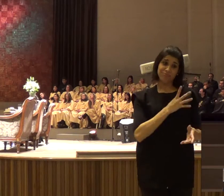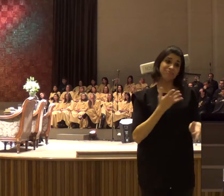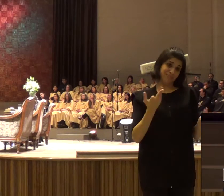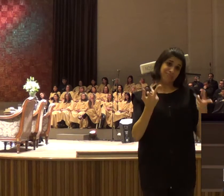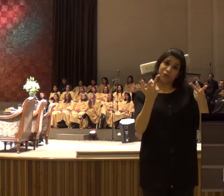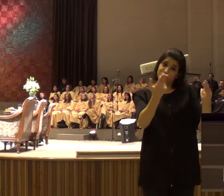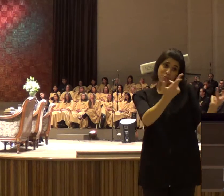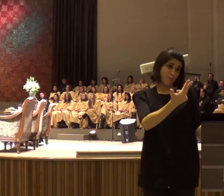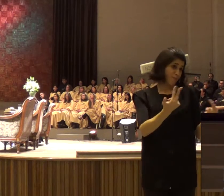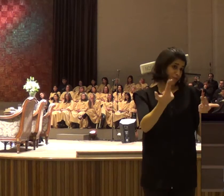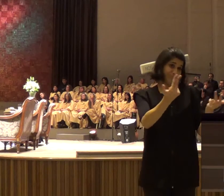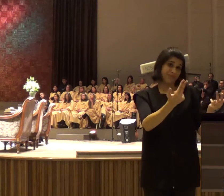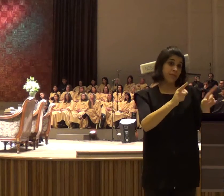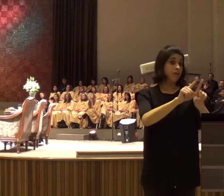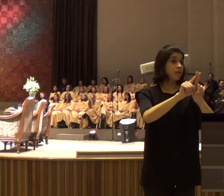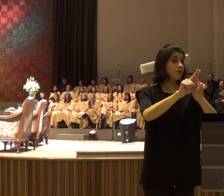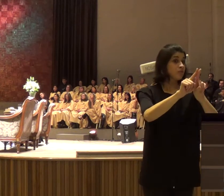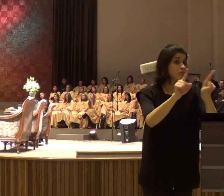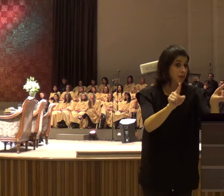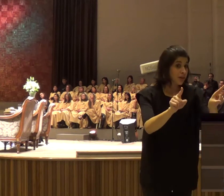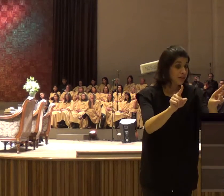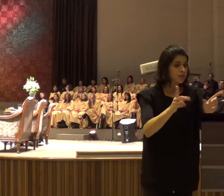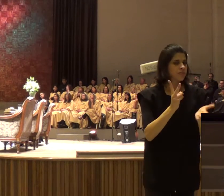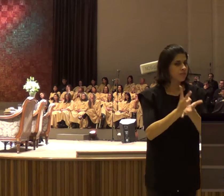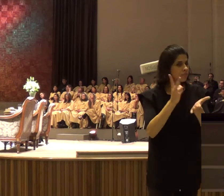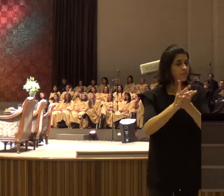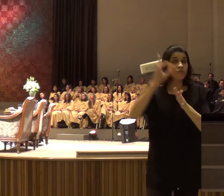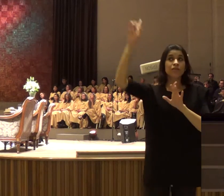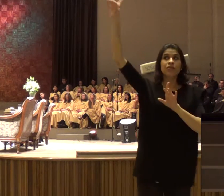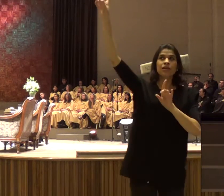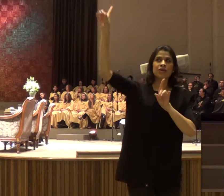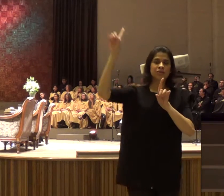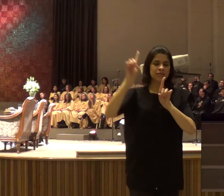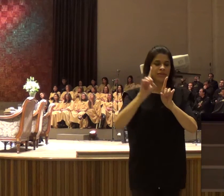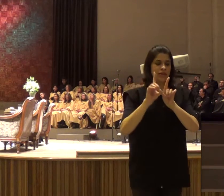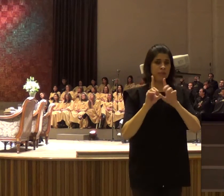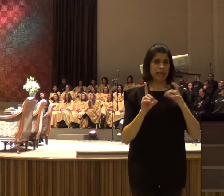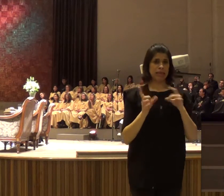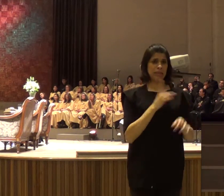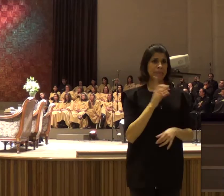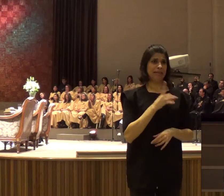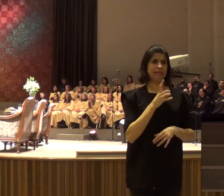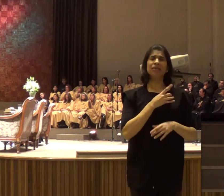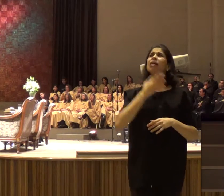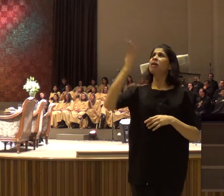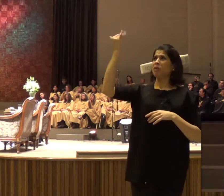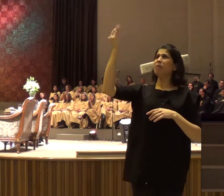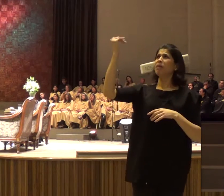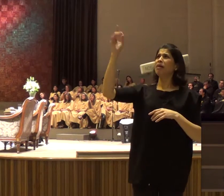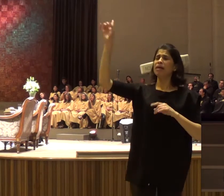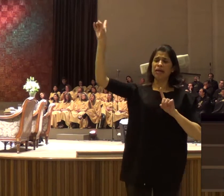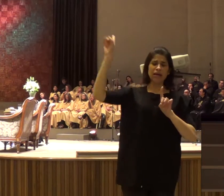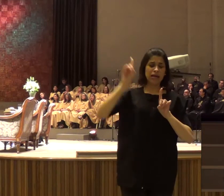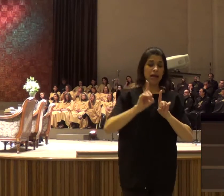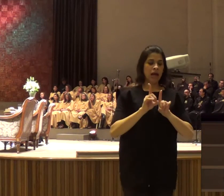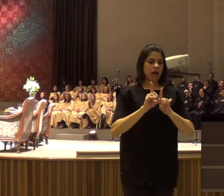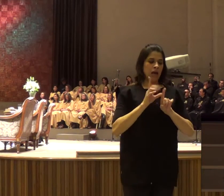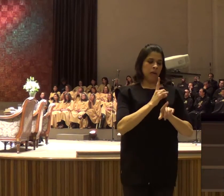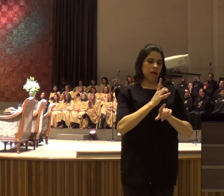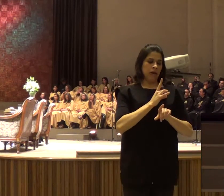Mas, eu vou estar, caminhando com você, na verdade, eu vou ser, o caminho, você vai segurar, na